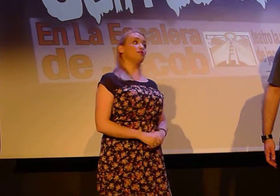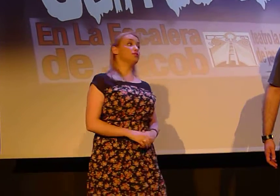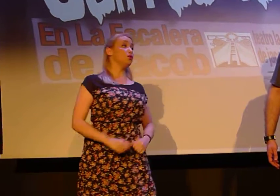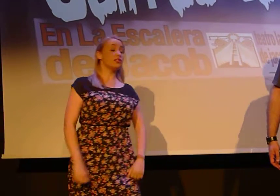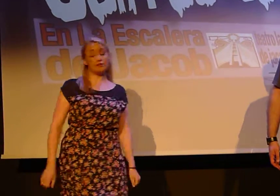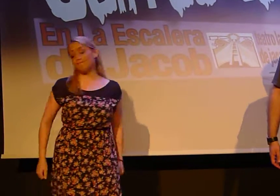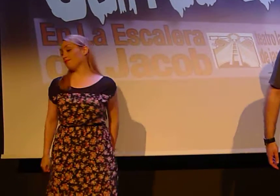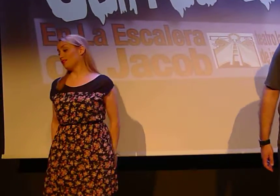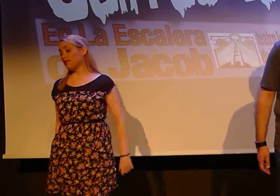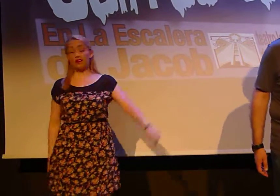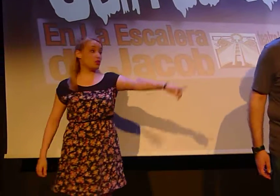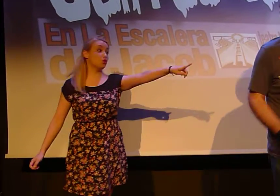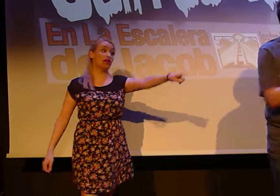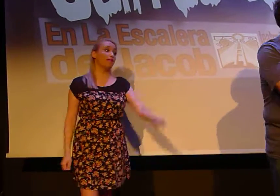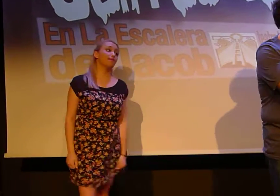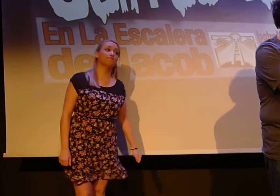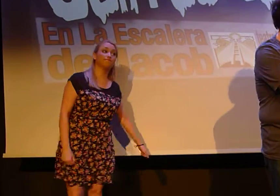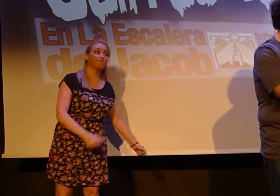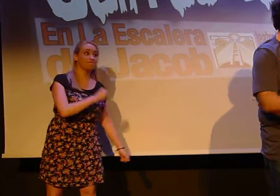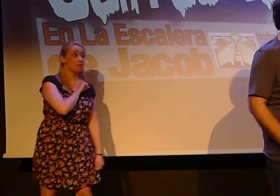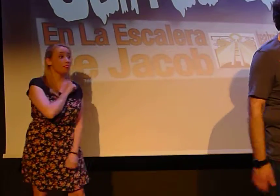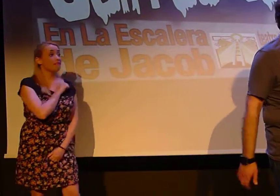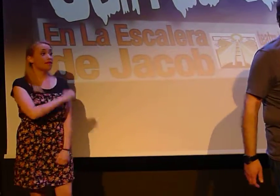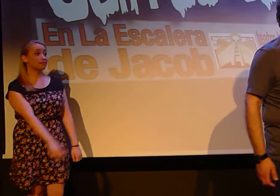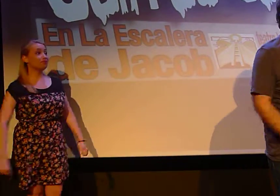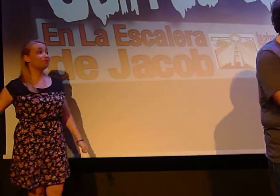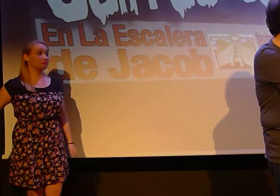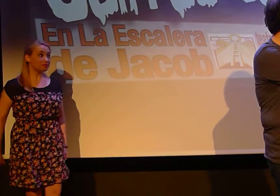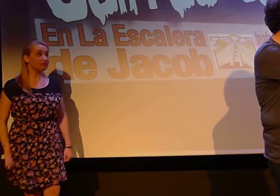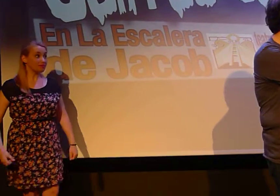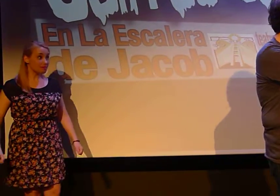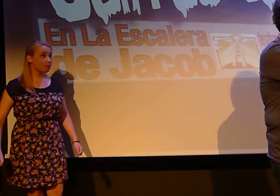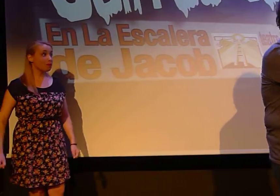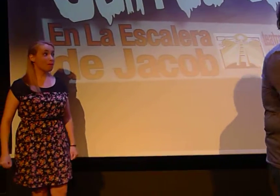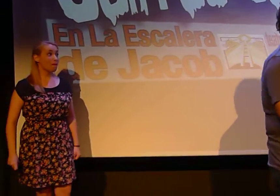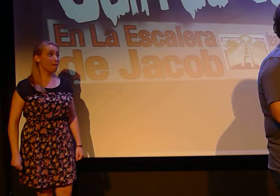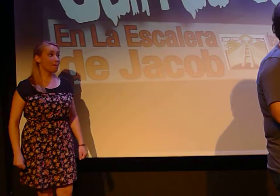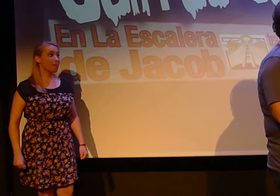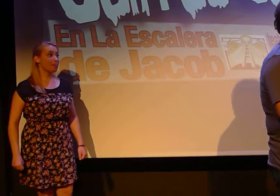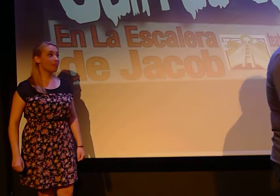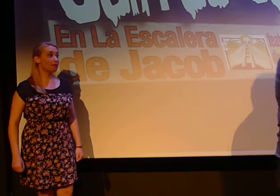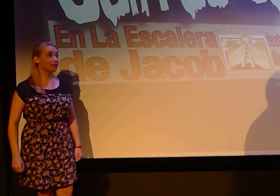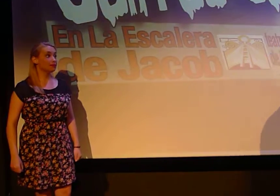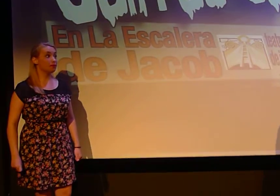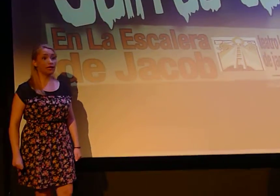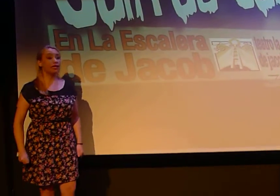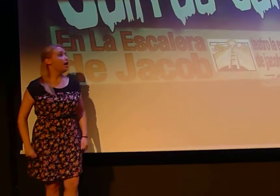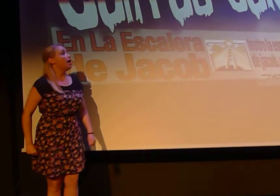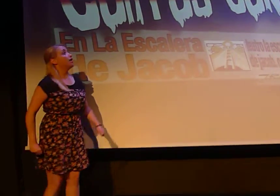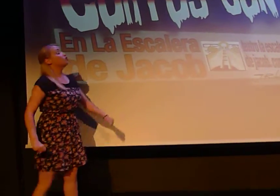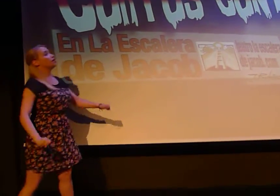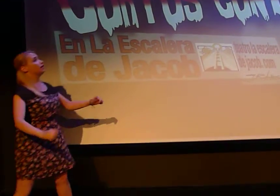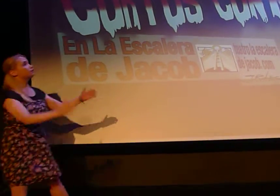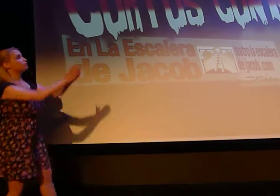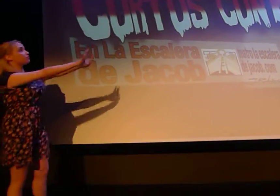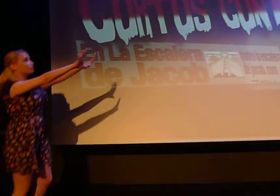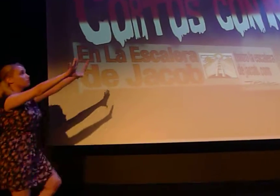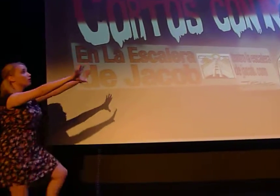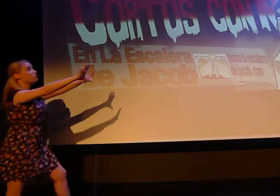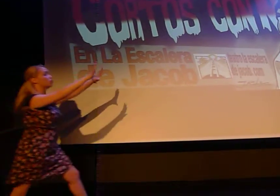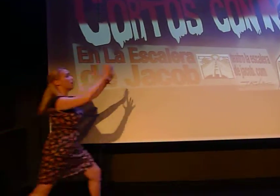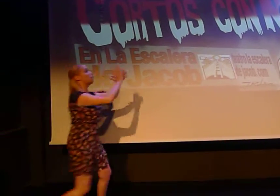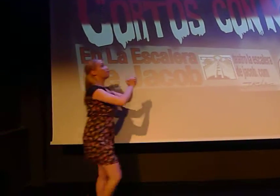Dios, un genio del cine. ¡Ni no son más, señoritos! ¡Eh! ¡Un respeto! ¡No! Vale, Sonia,